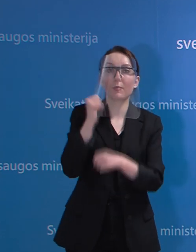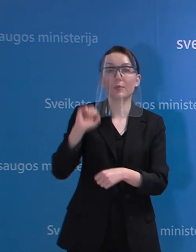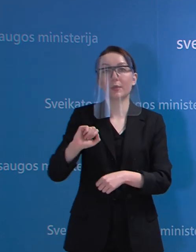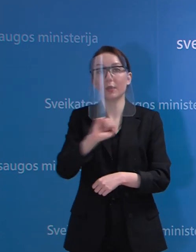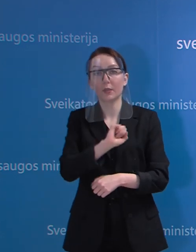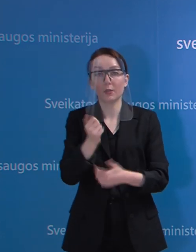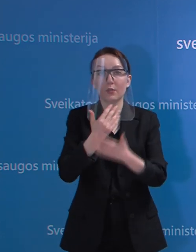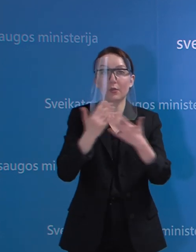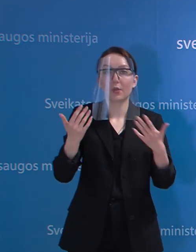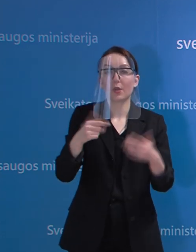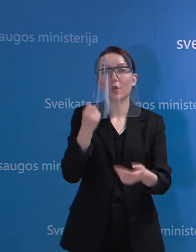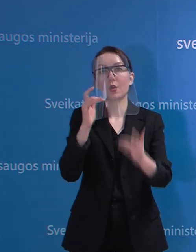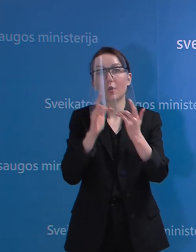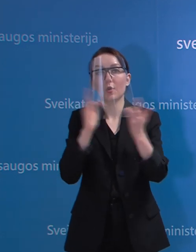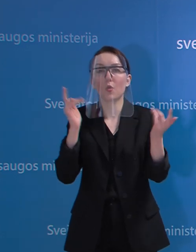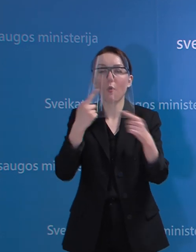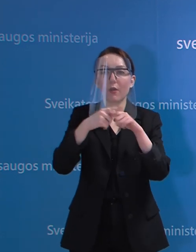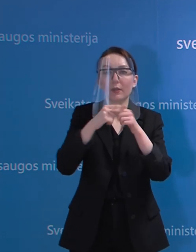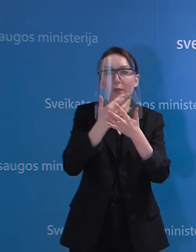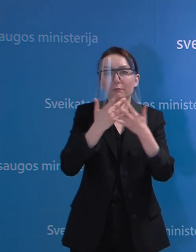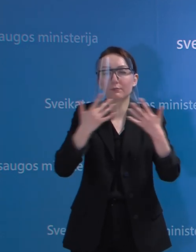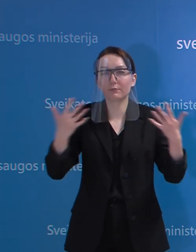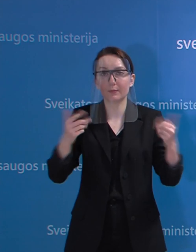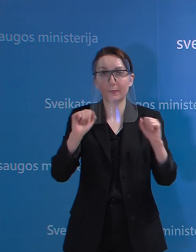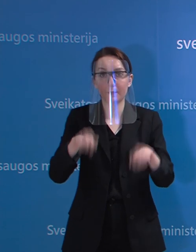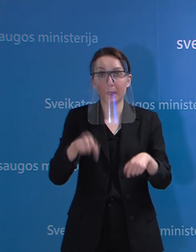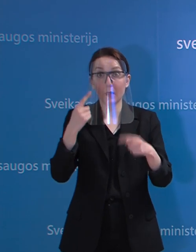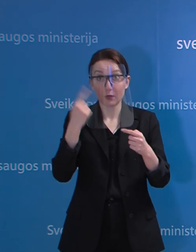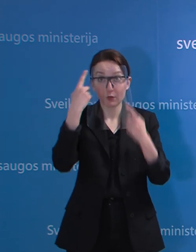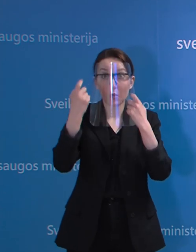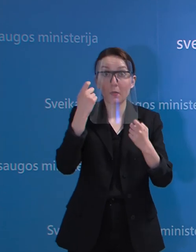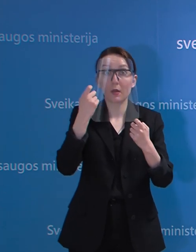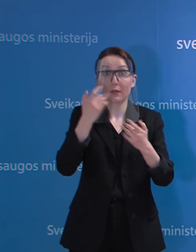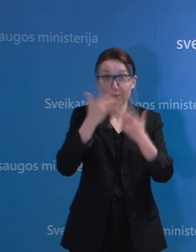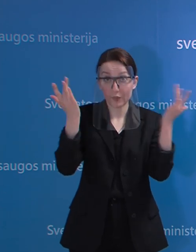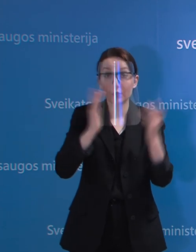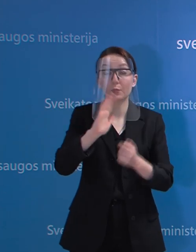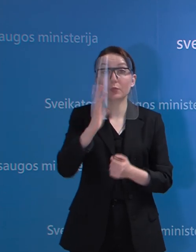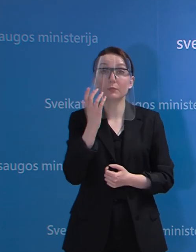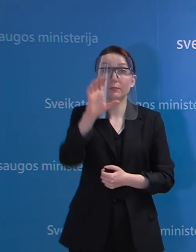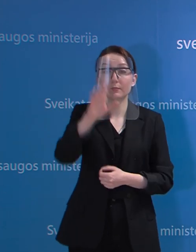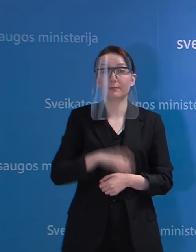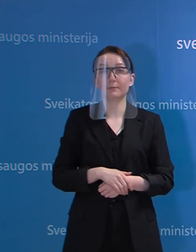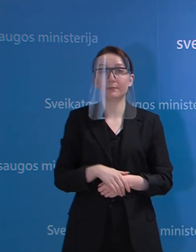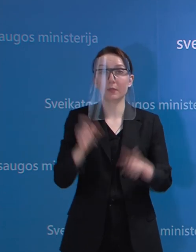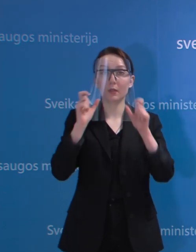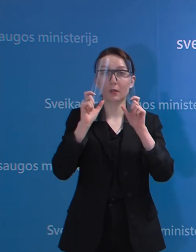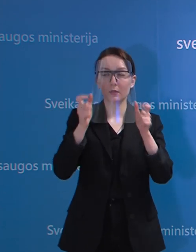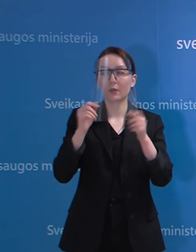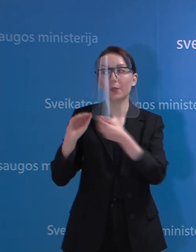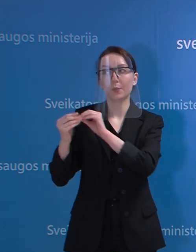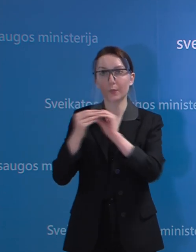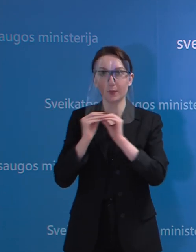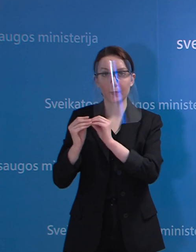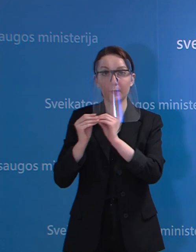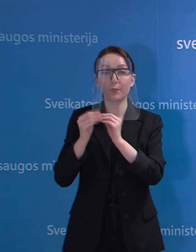personalą, lovą, įrangą ir taip toliau. Ar ši informacija bus vieša? Na, pasitarsim, matyt,